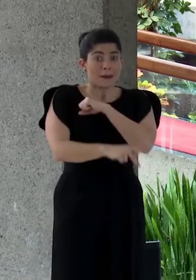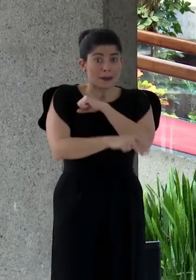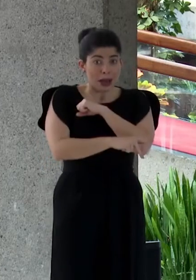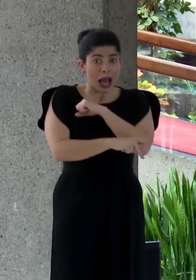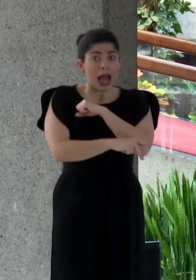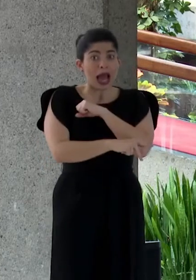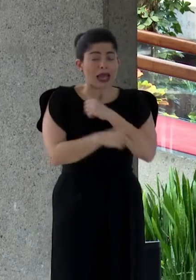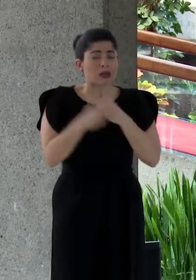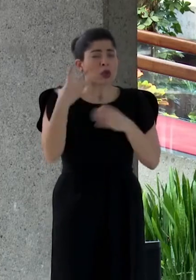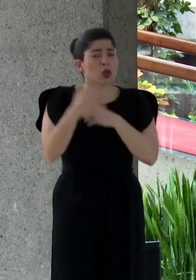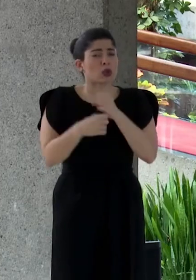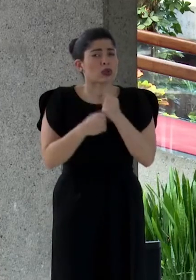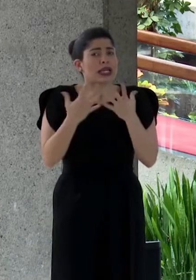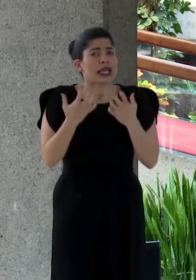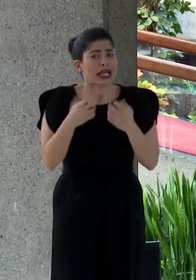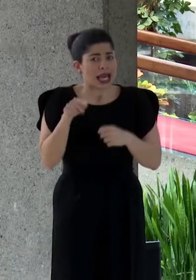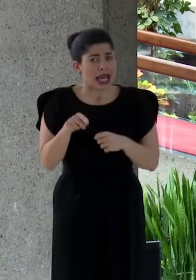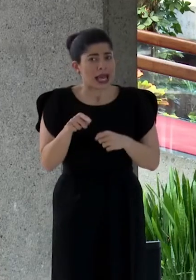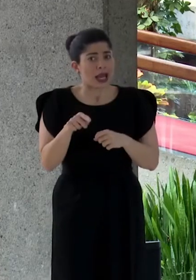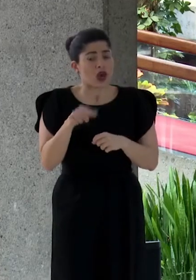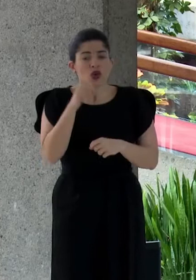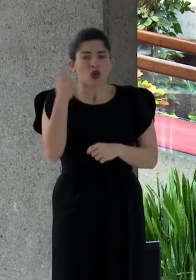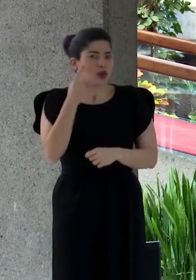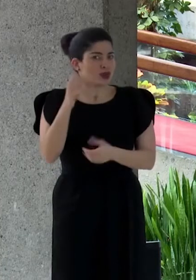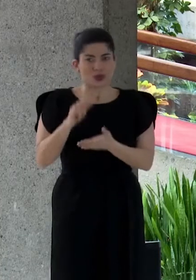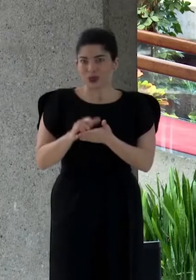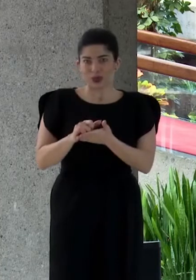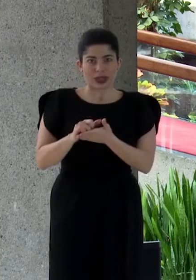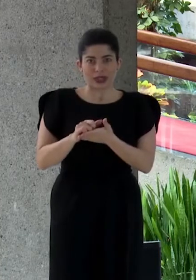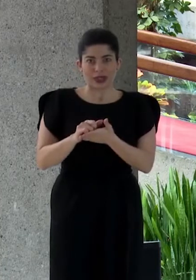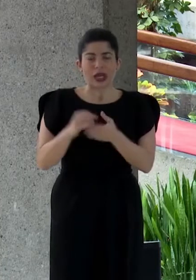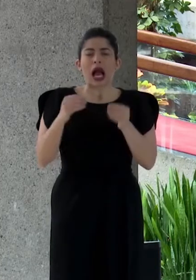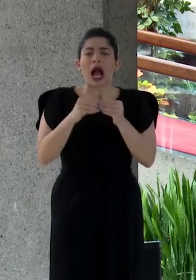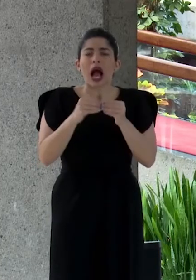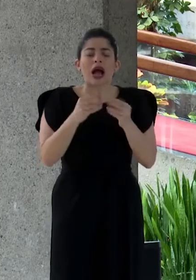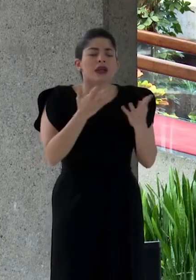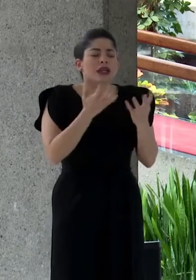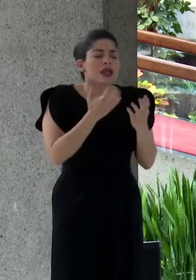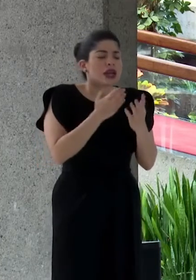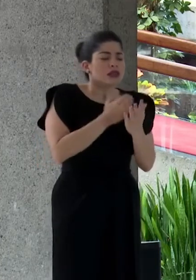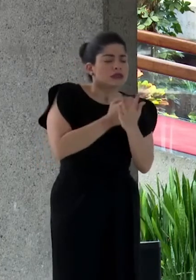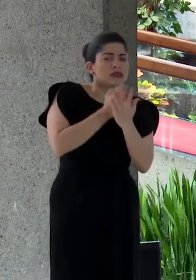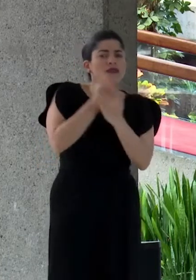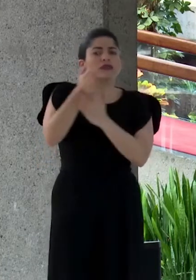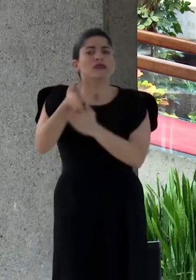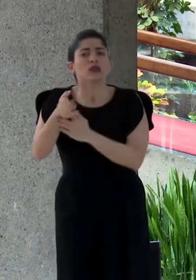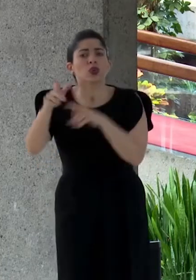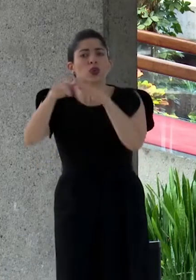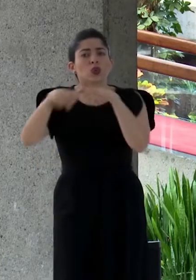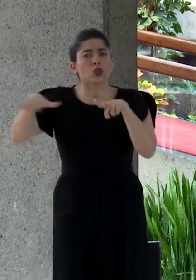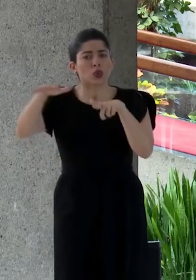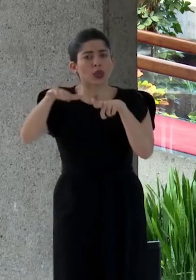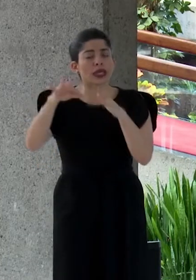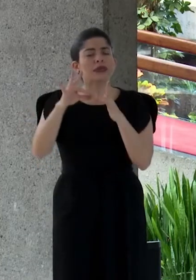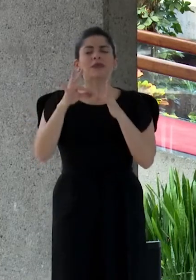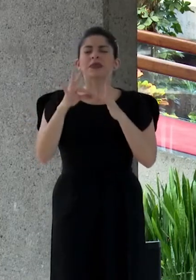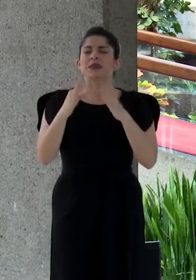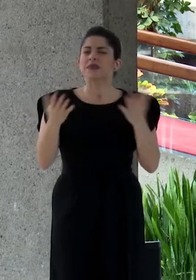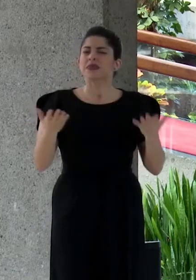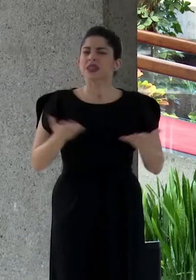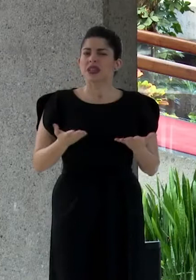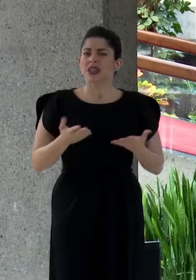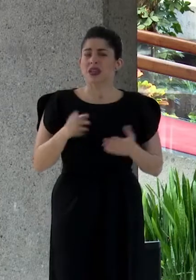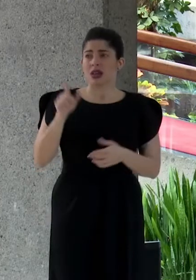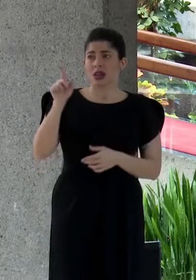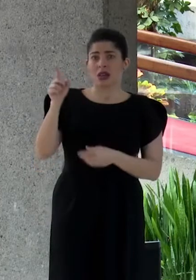propuesto por décadas. Es mucho más que eso. Es el acceso a un espacio y, sobre todo, a